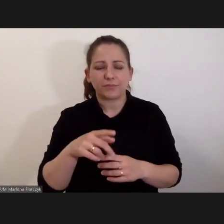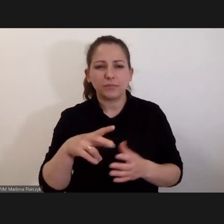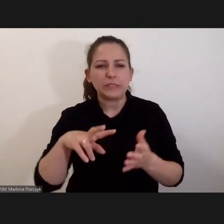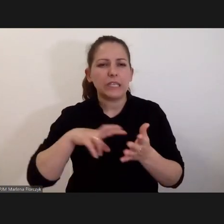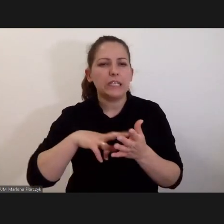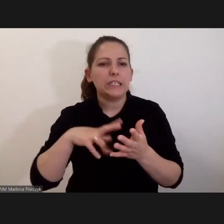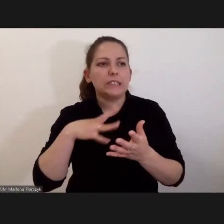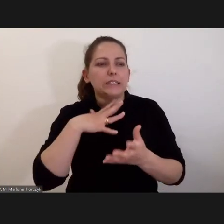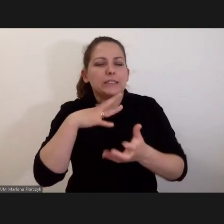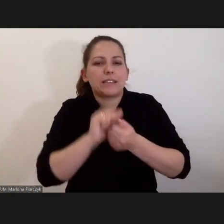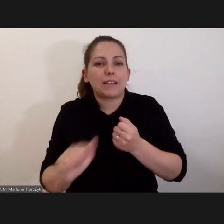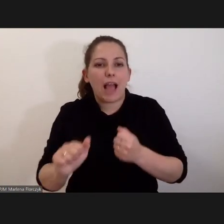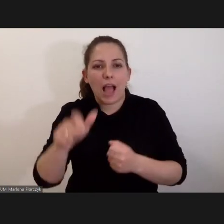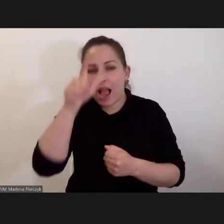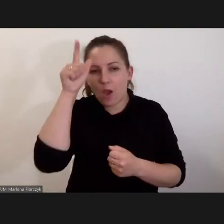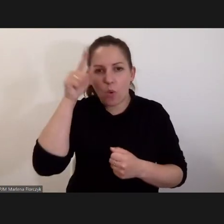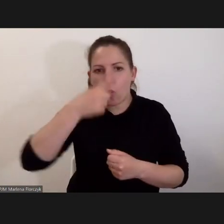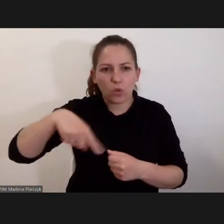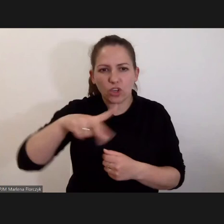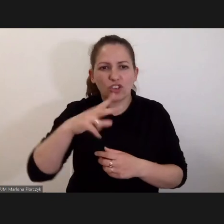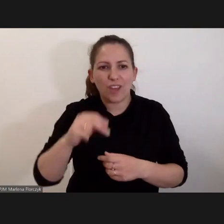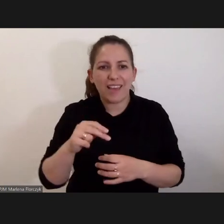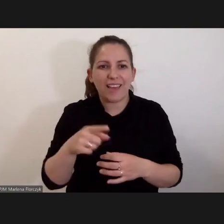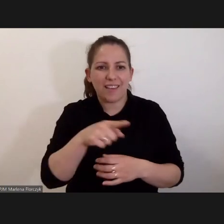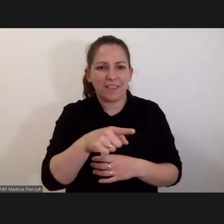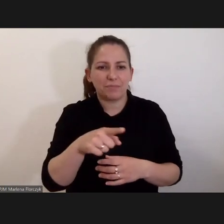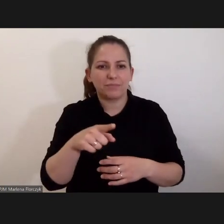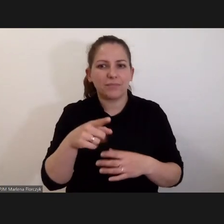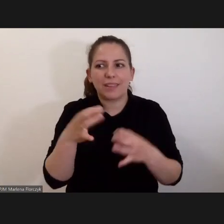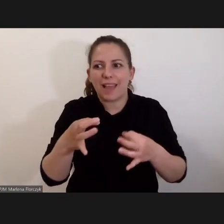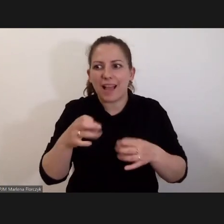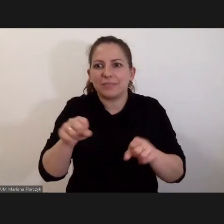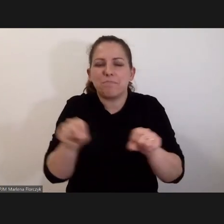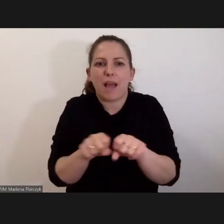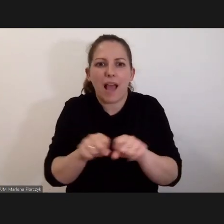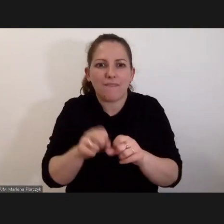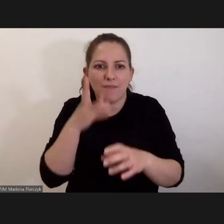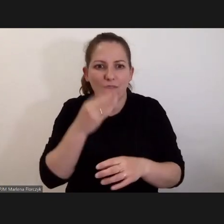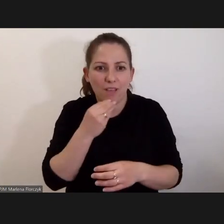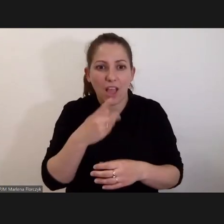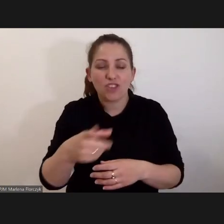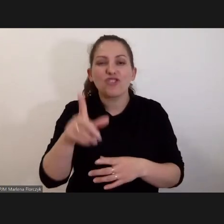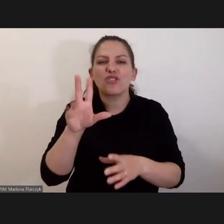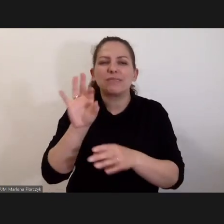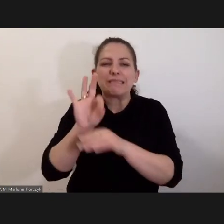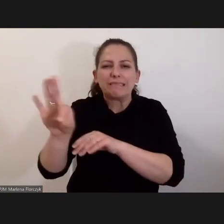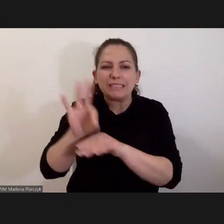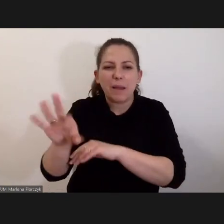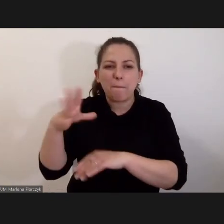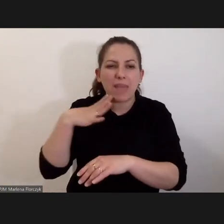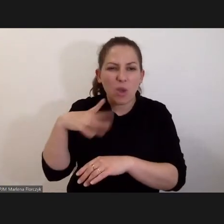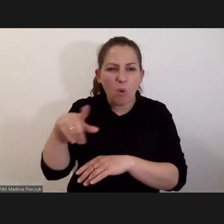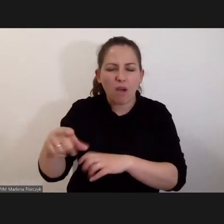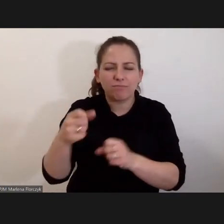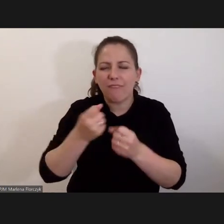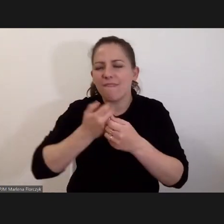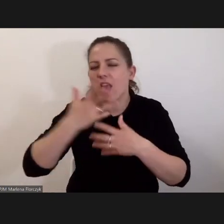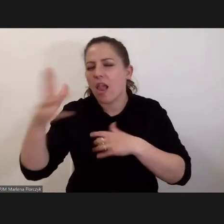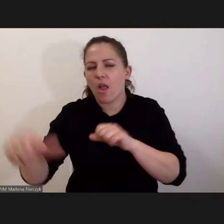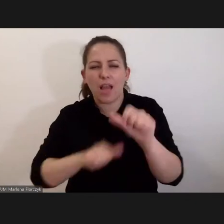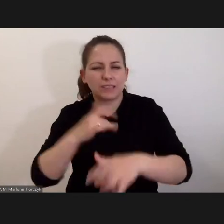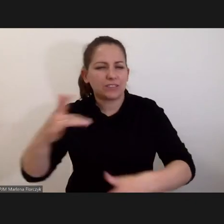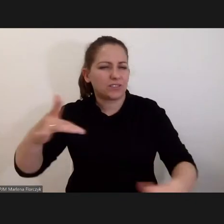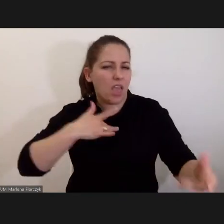jak to ociera do nich to, że dzieje się sprawiedliwość. Że oprawcy, którzy spowodowali ich wieloletnie czasem